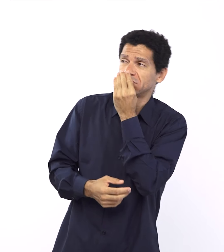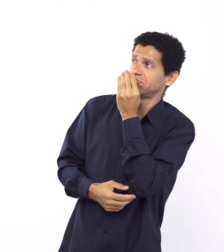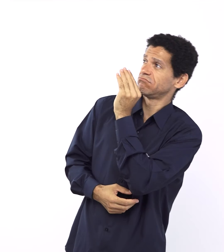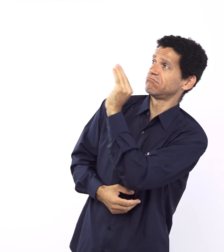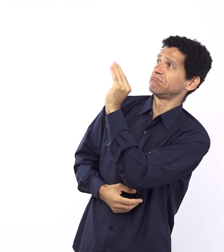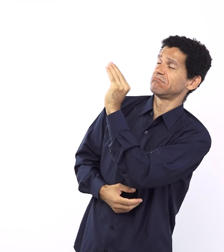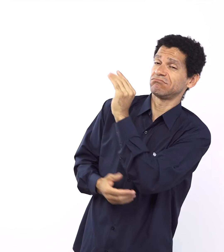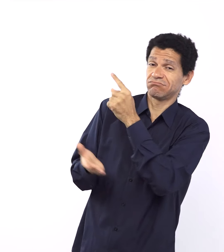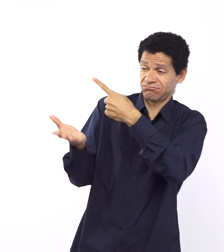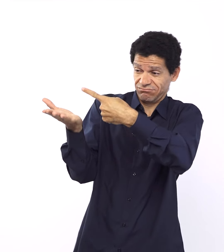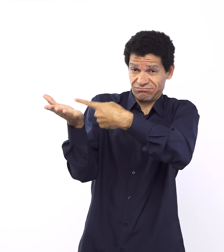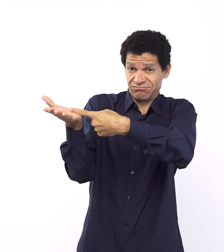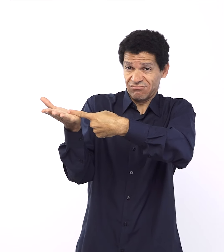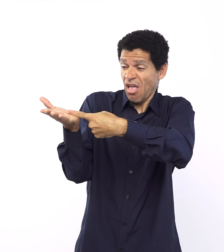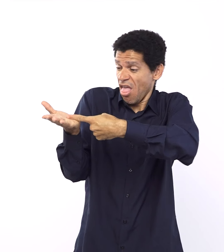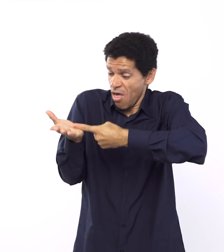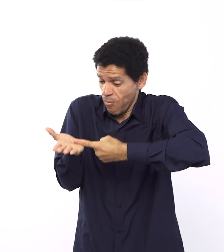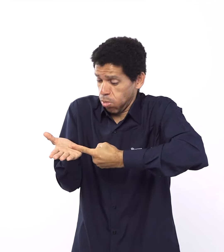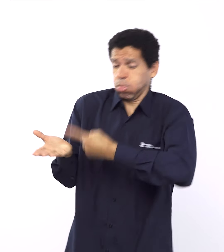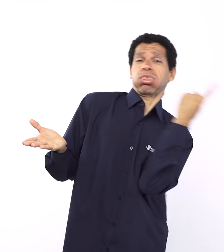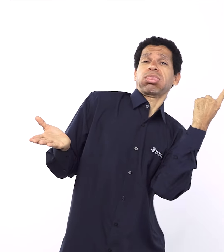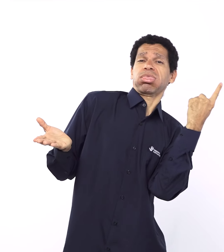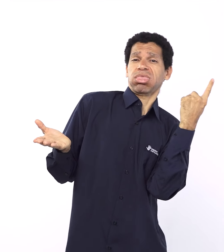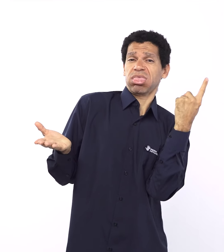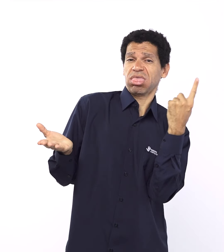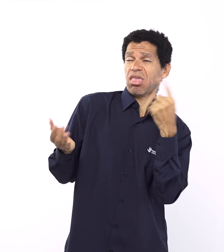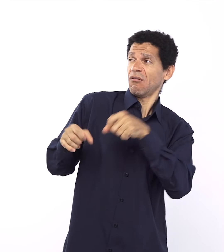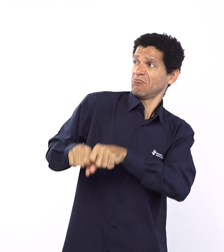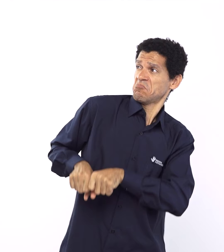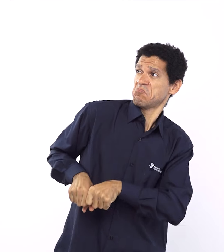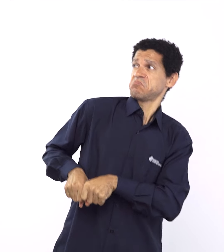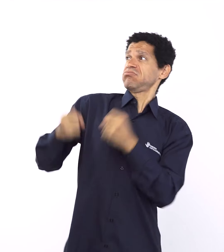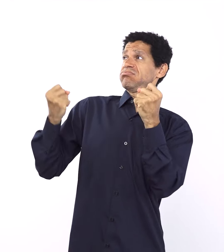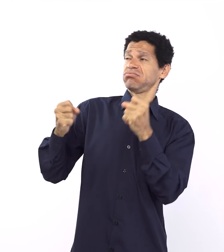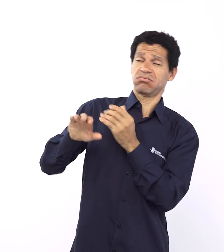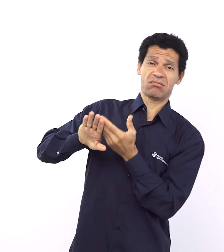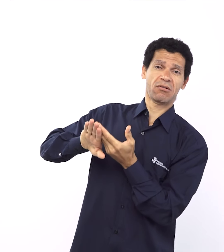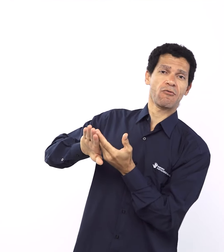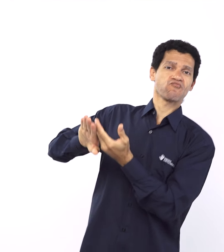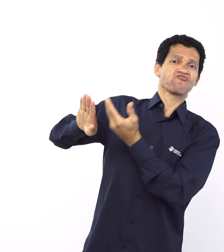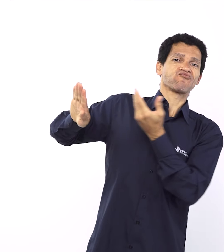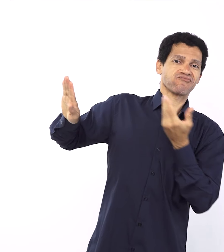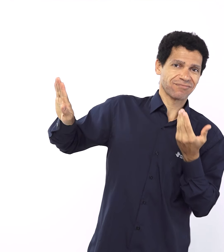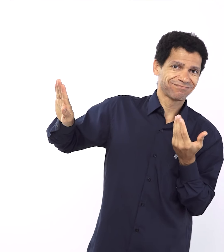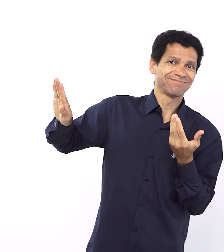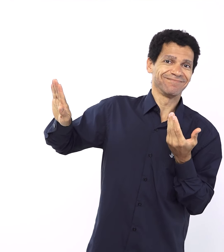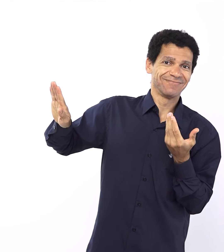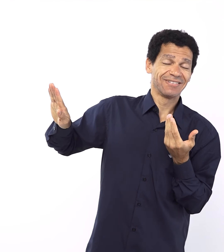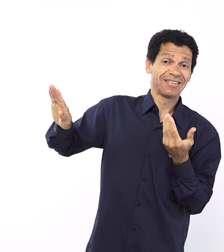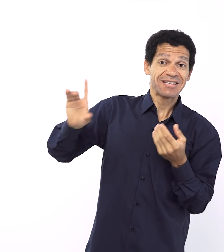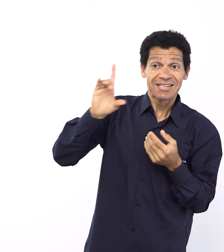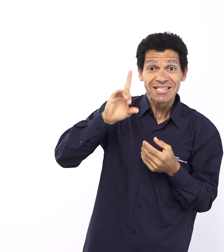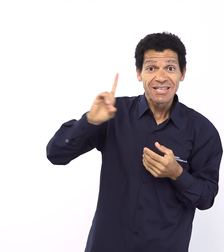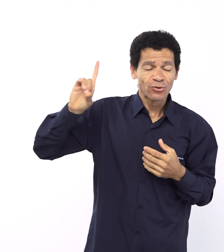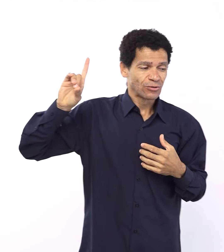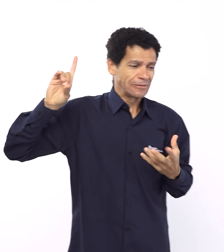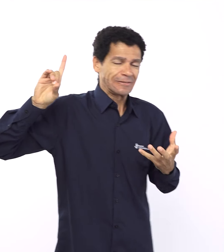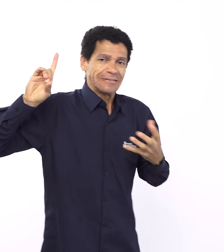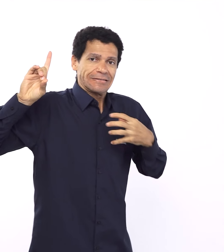é um revínculo, né? Uma revisitação de Deus, Deus busca de novo o ser humano, né? Para